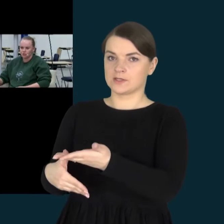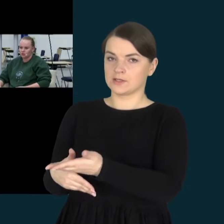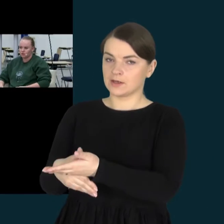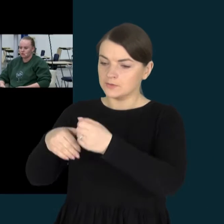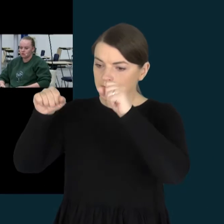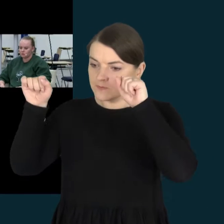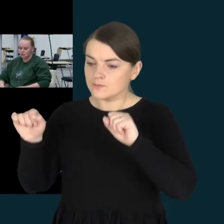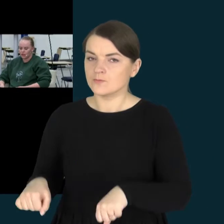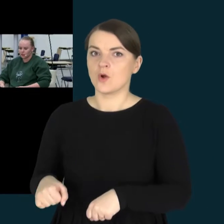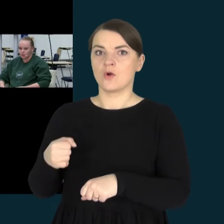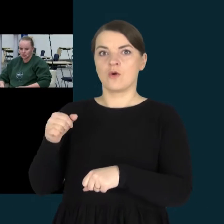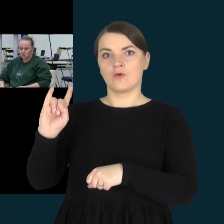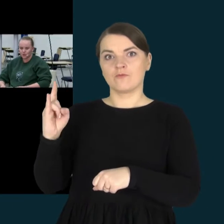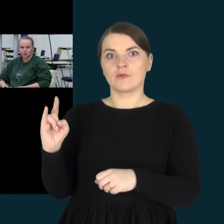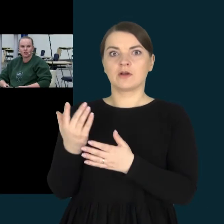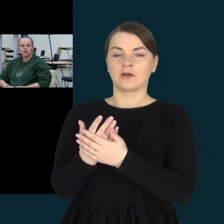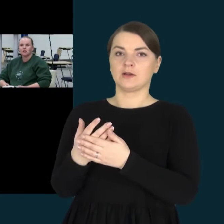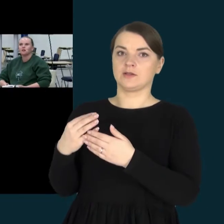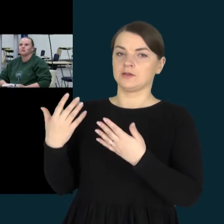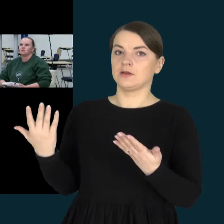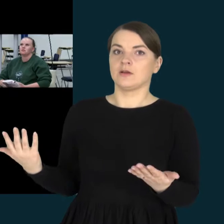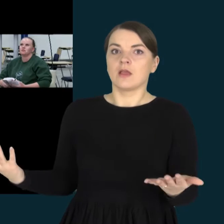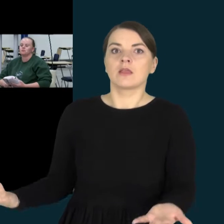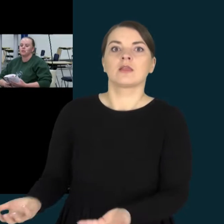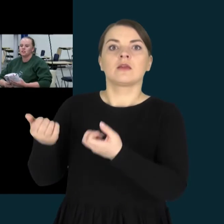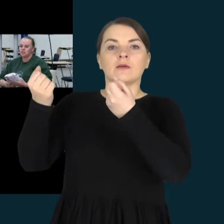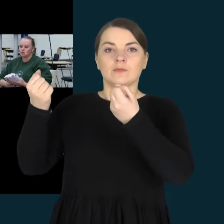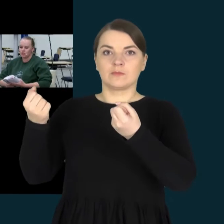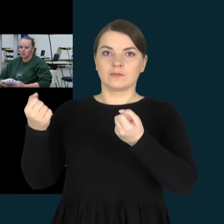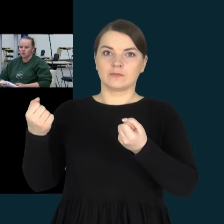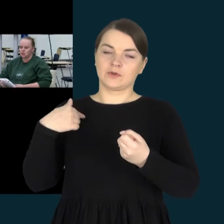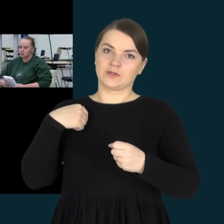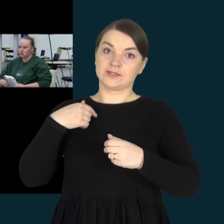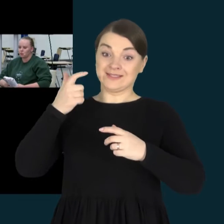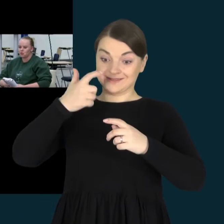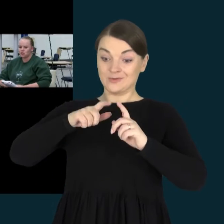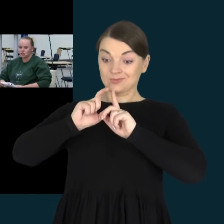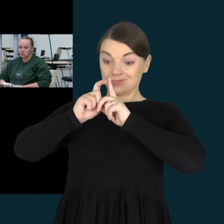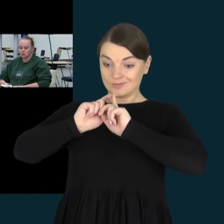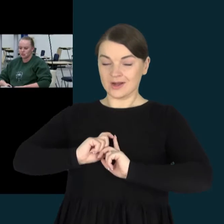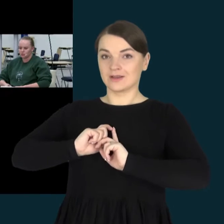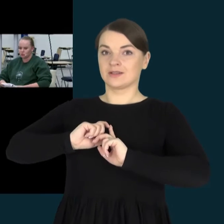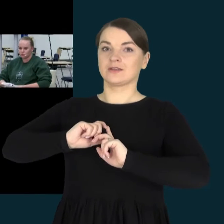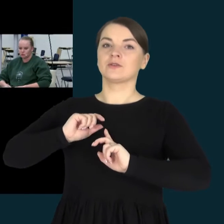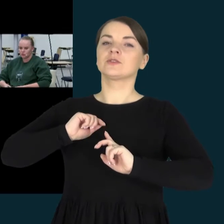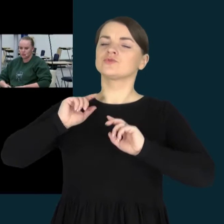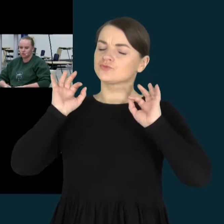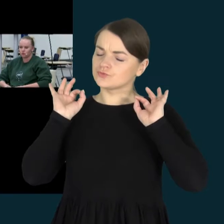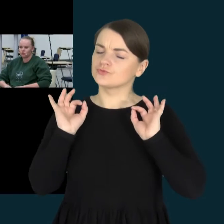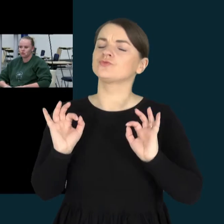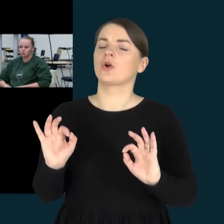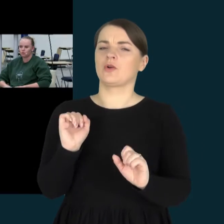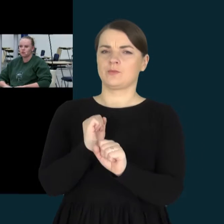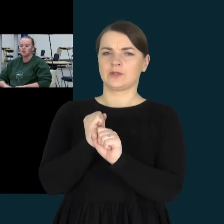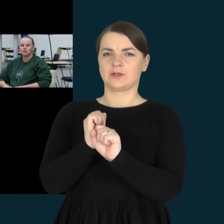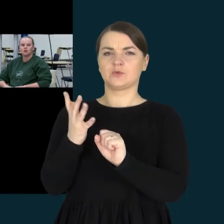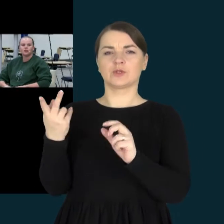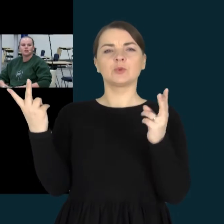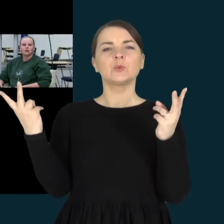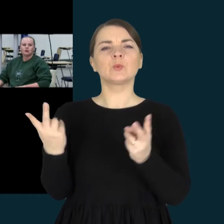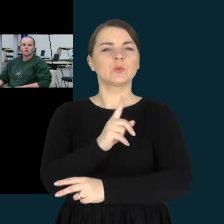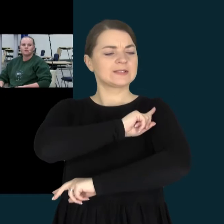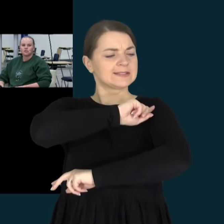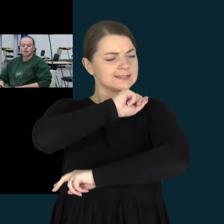diagnozesliūno. Pati savo žadėjau, kad aš taip padarysiu, kad aš turiu būti stipri.